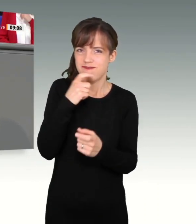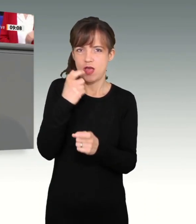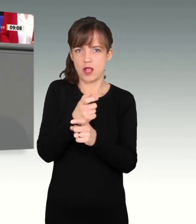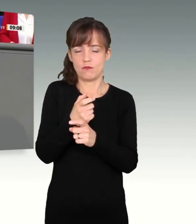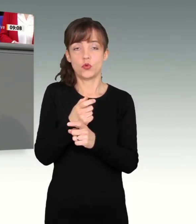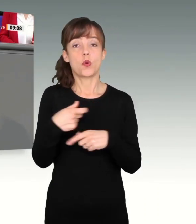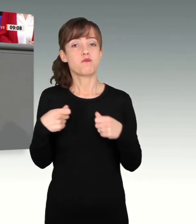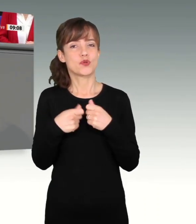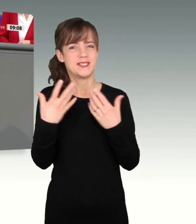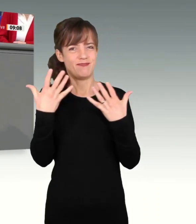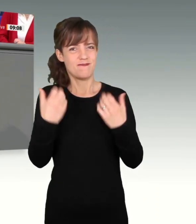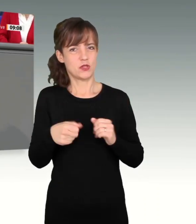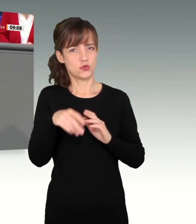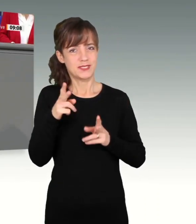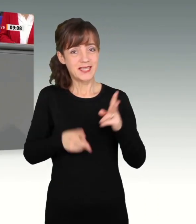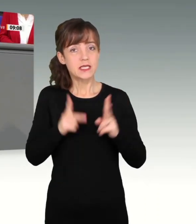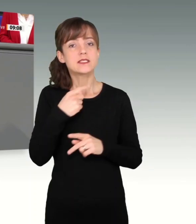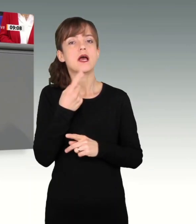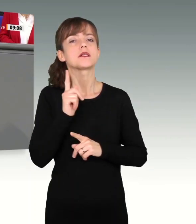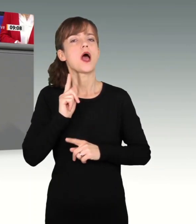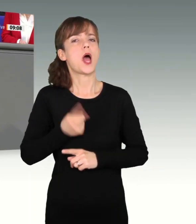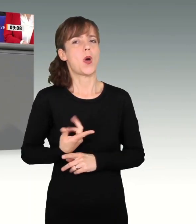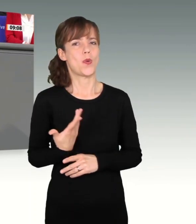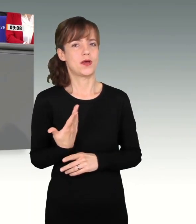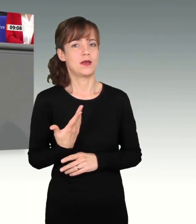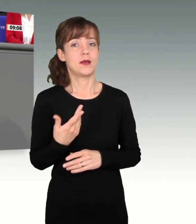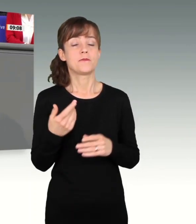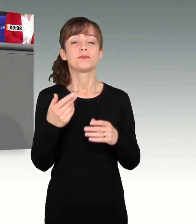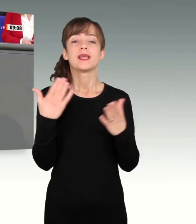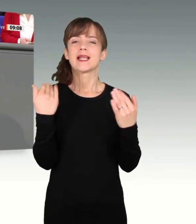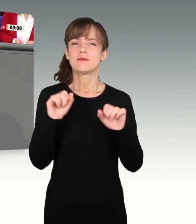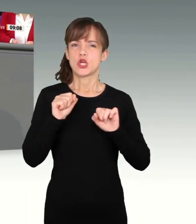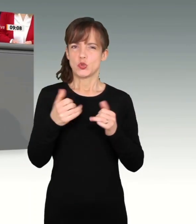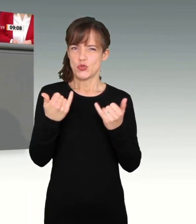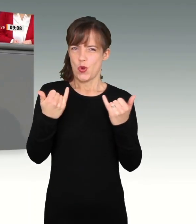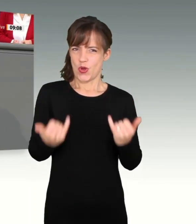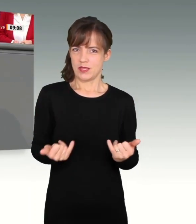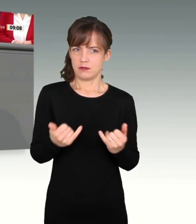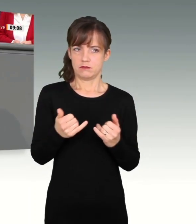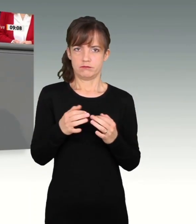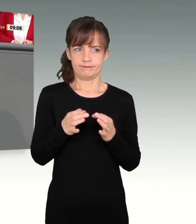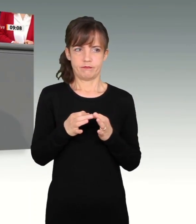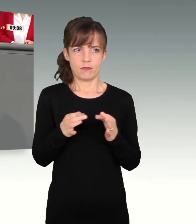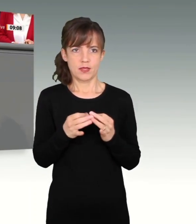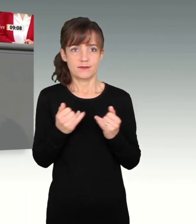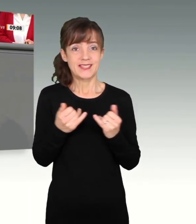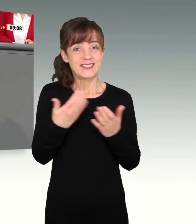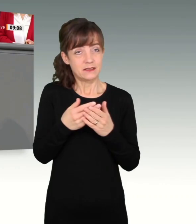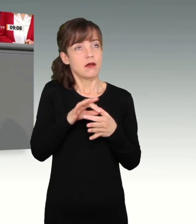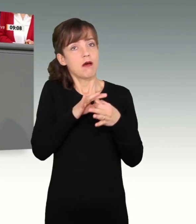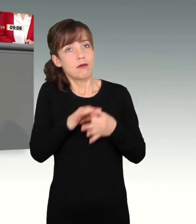Bundesverfassungsgericht unterstrichen. Der Maßstab für den Klimaschutz heute sind die Freiheitschancen künftiger